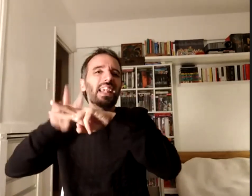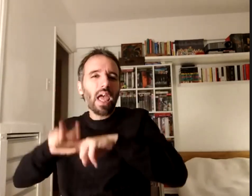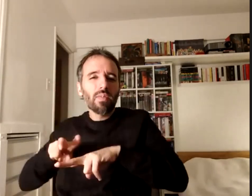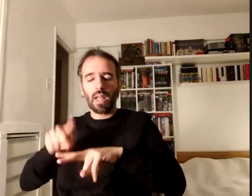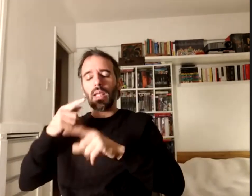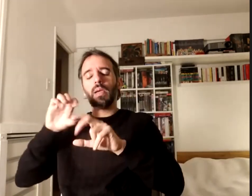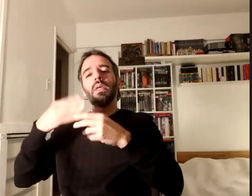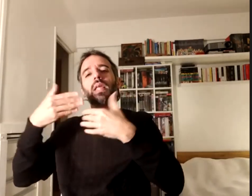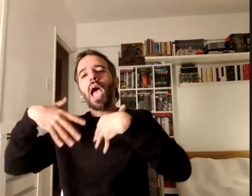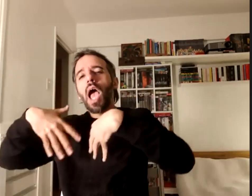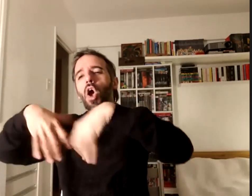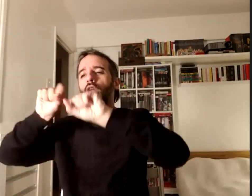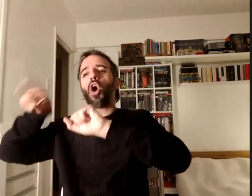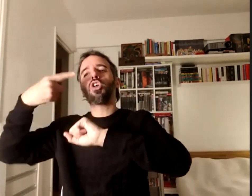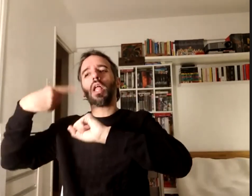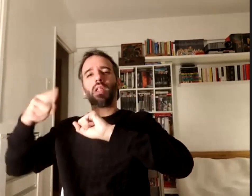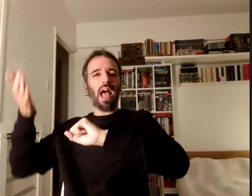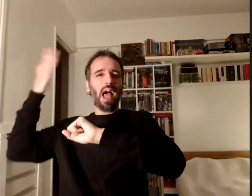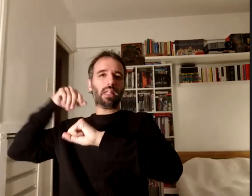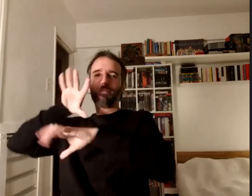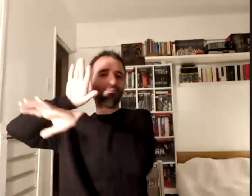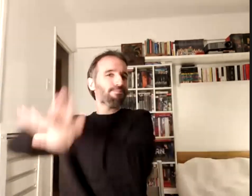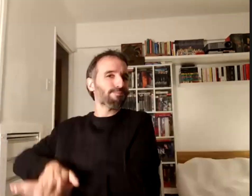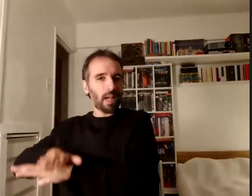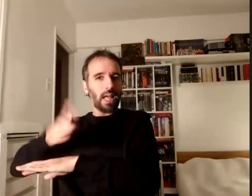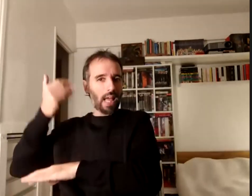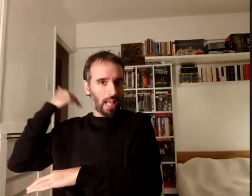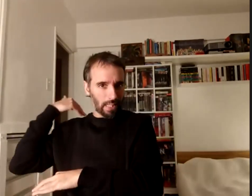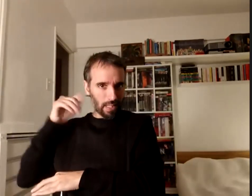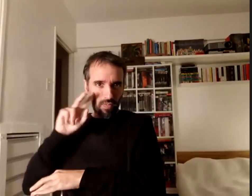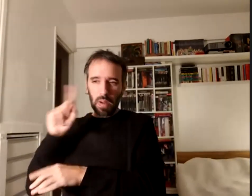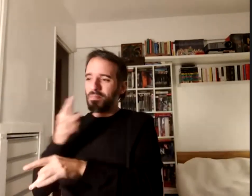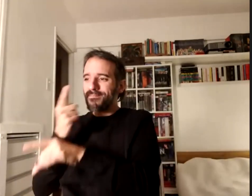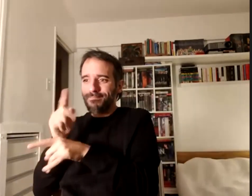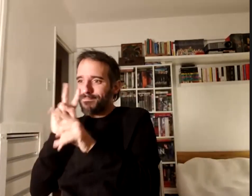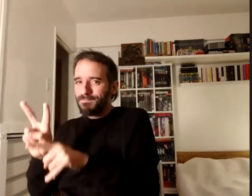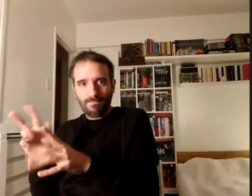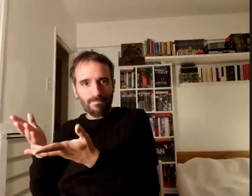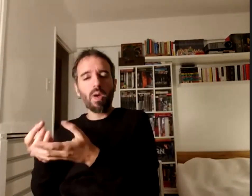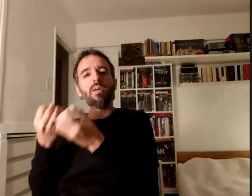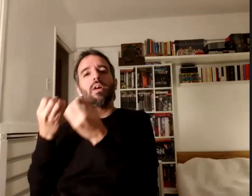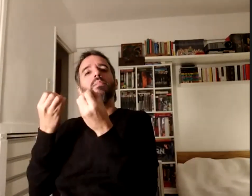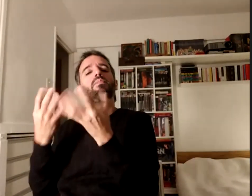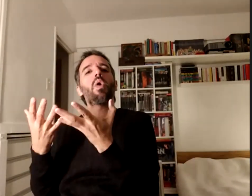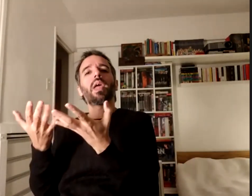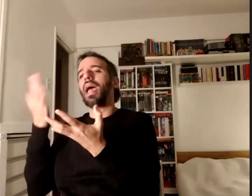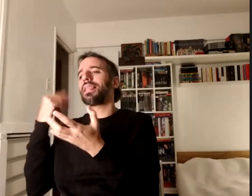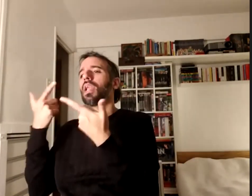habían permanecido como invisibles porque no teníamos esa perspectiva bueno